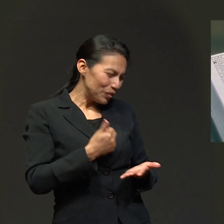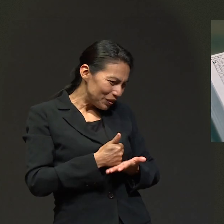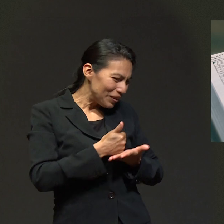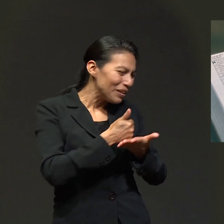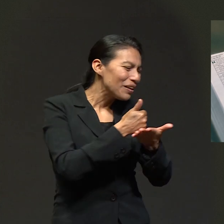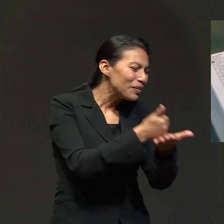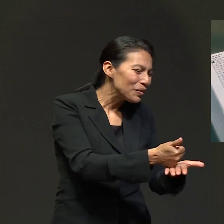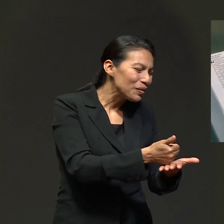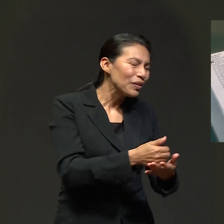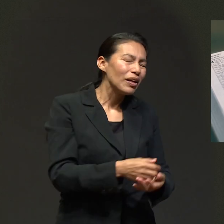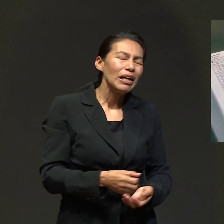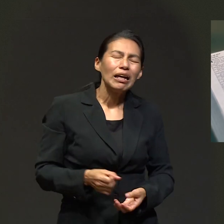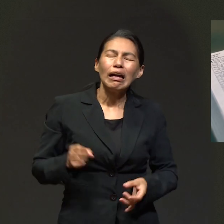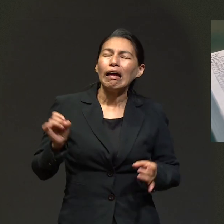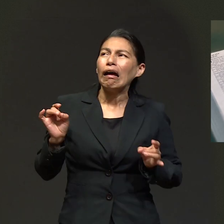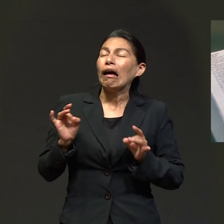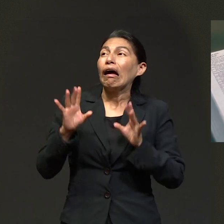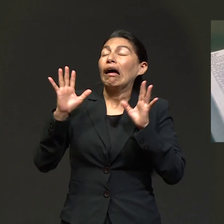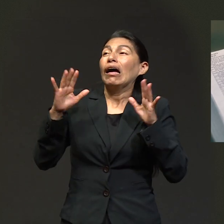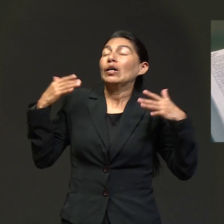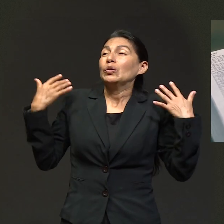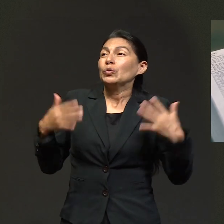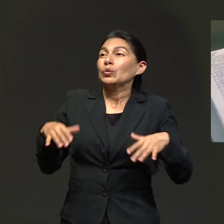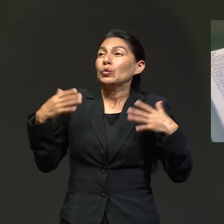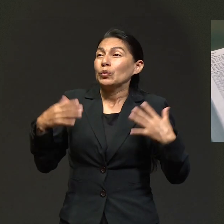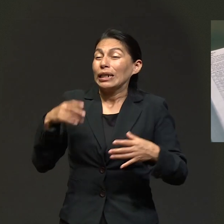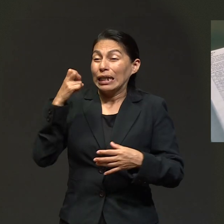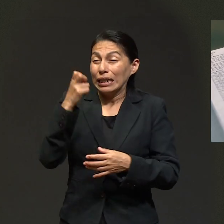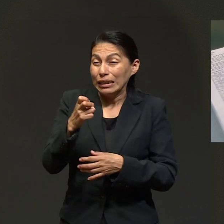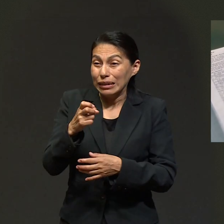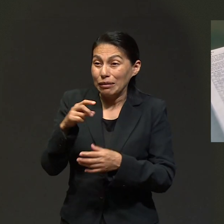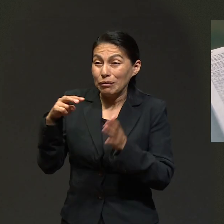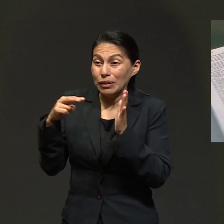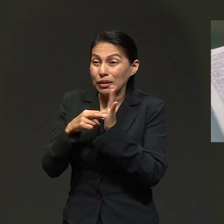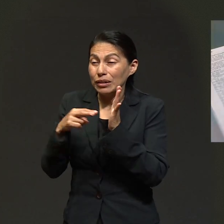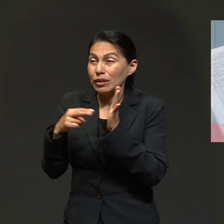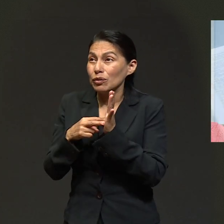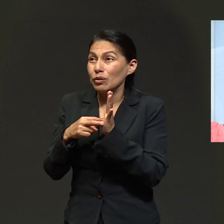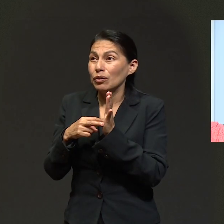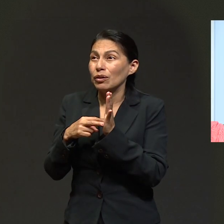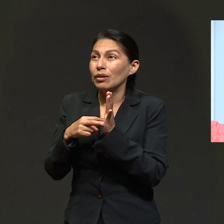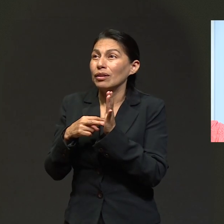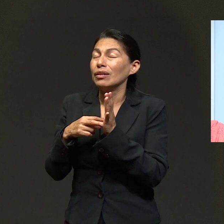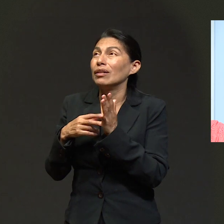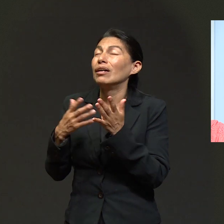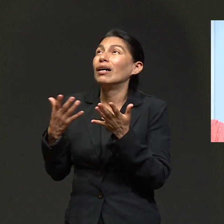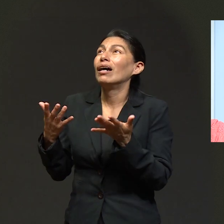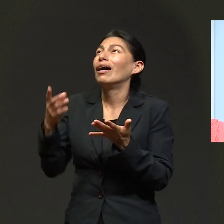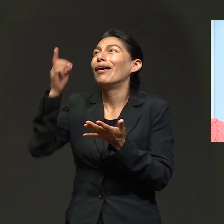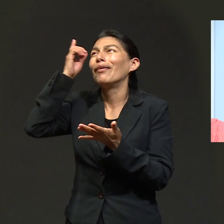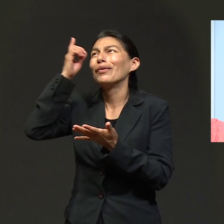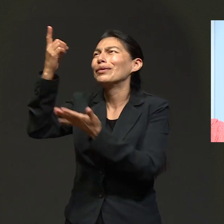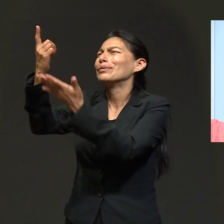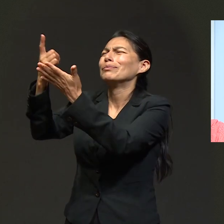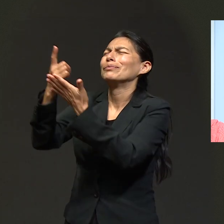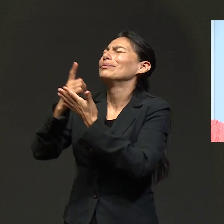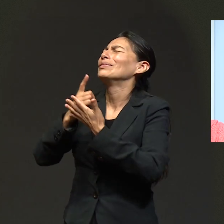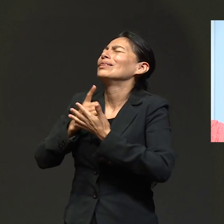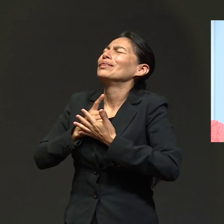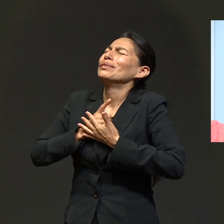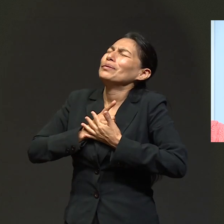temas, yo te ayudo. Fue el primer versículo que yo encontré al momento de abrir la Biblia y dije,